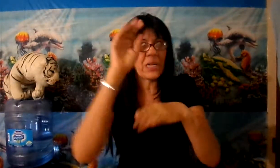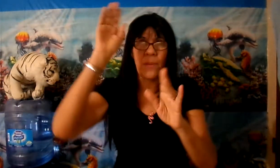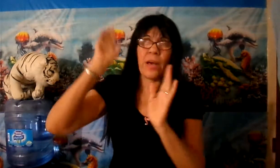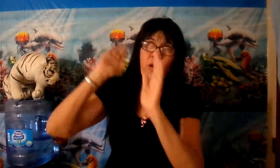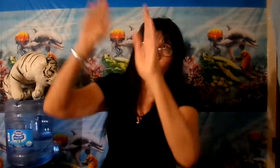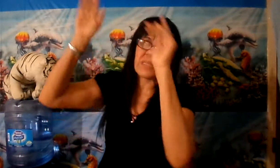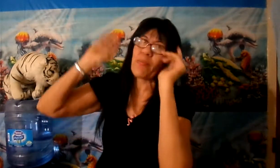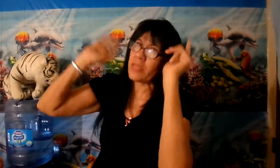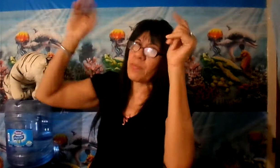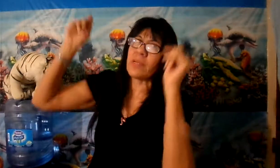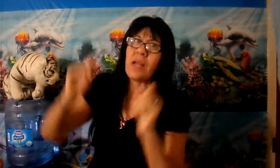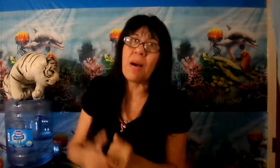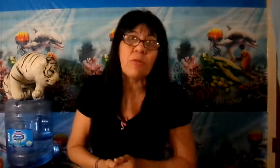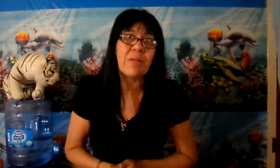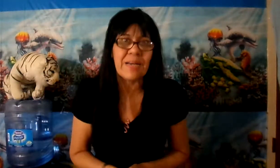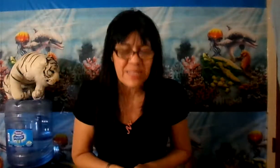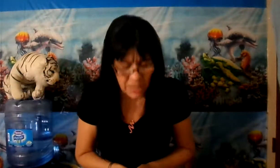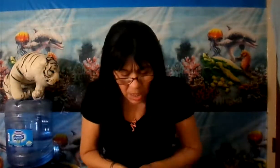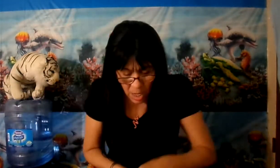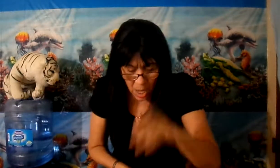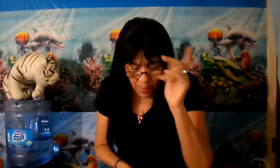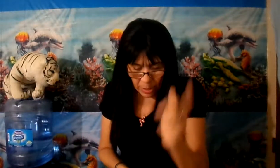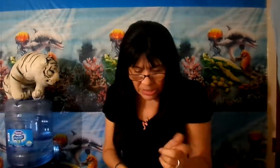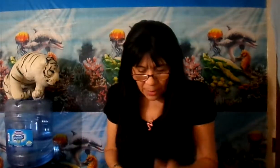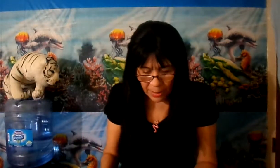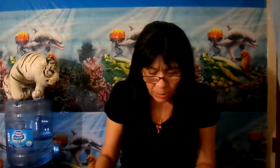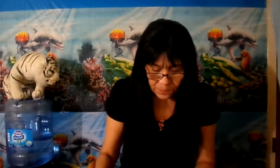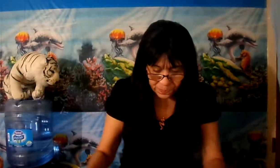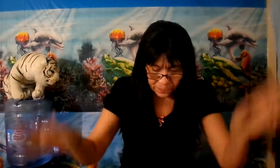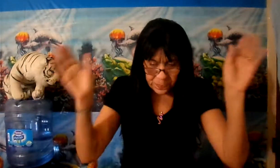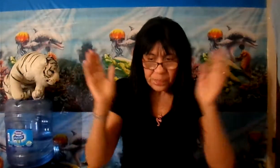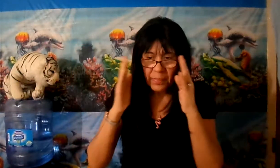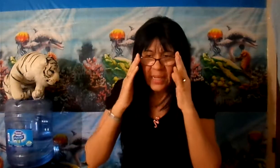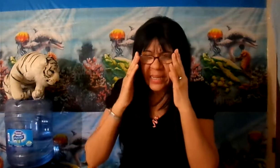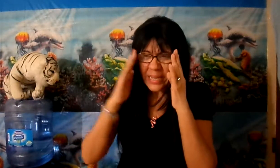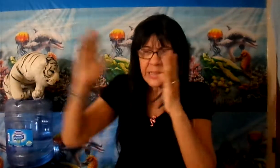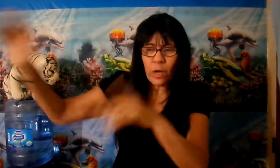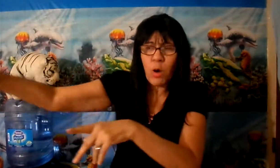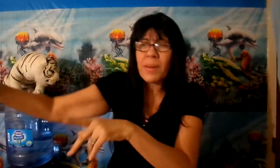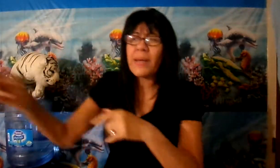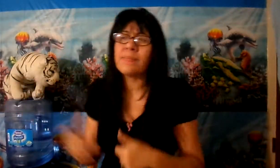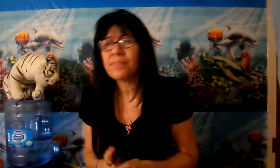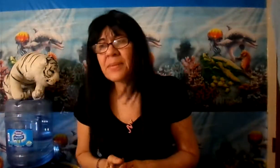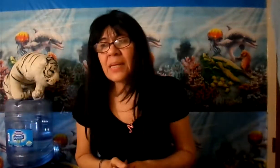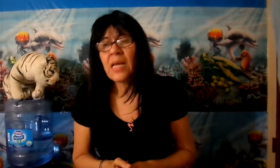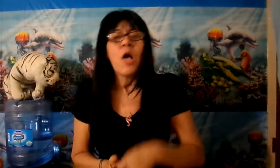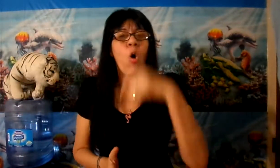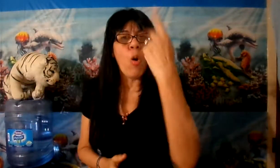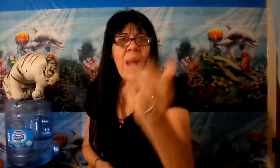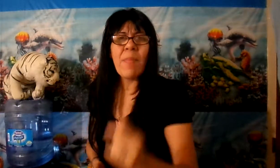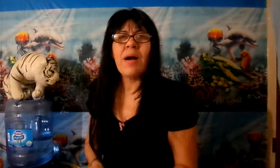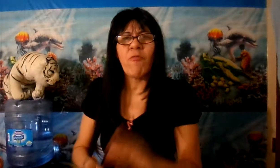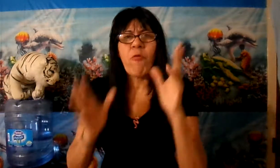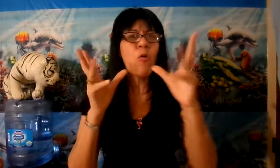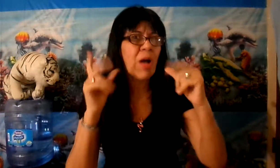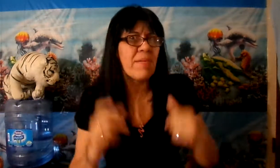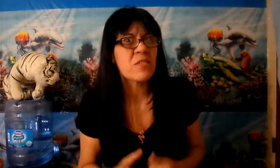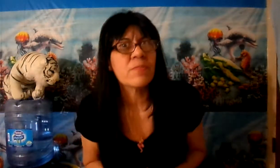la paz de Jehová te puede poner la mano, ¿verdad que sí? Pero sabemos que este hombre, Obama, fue un cabezón.